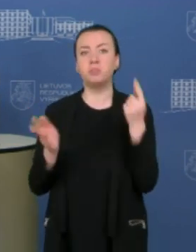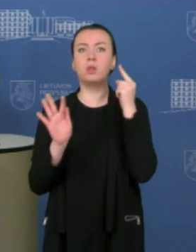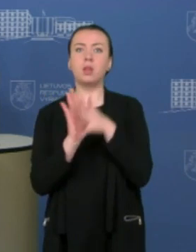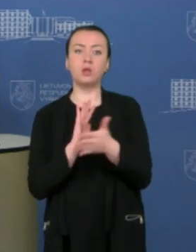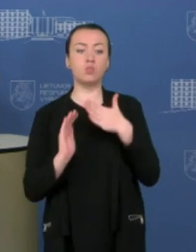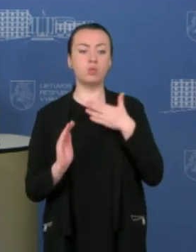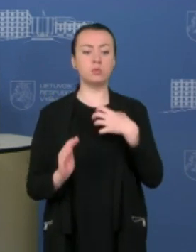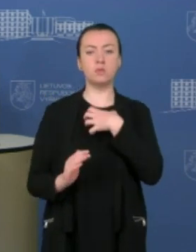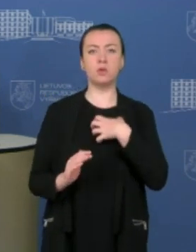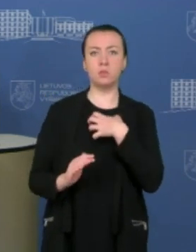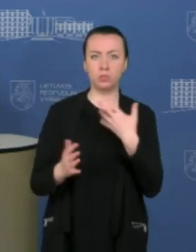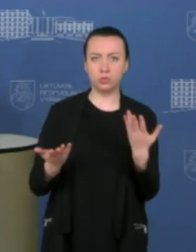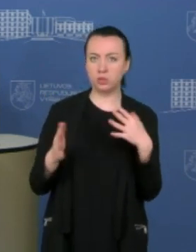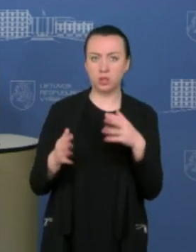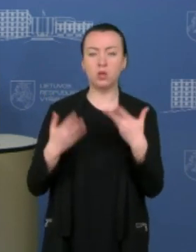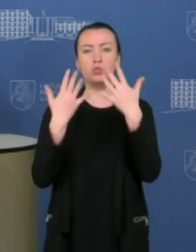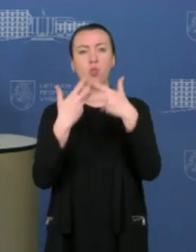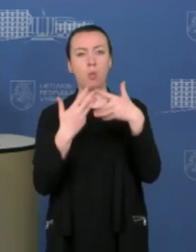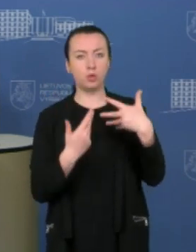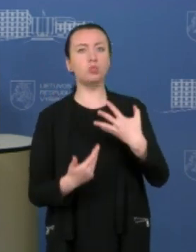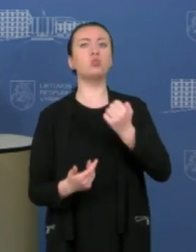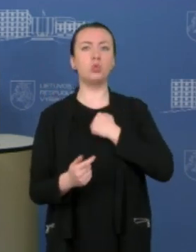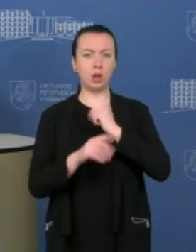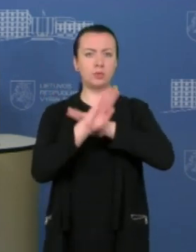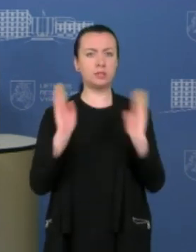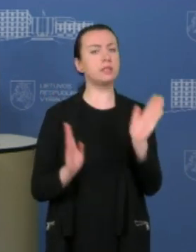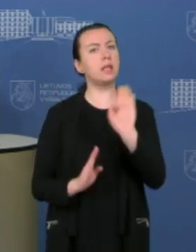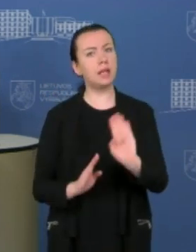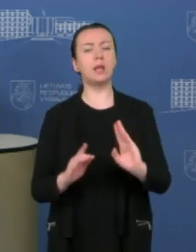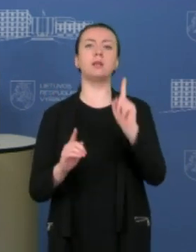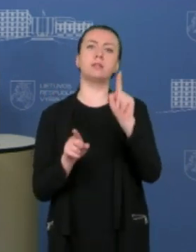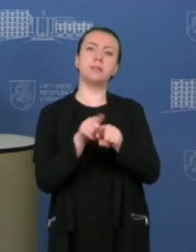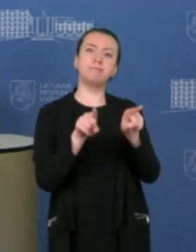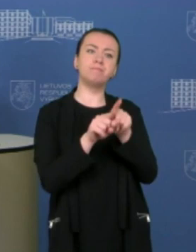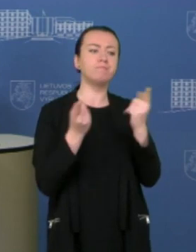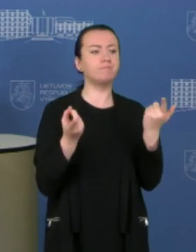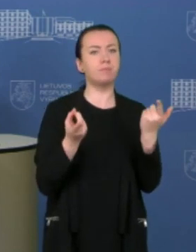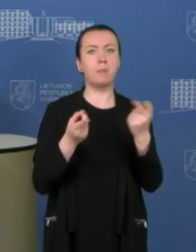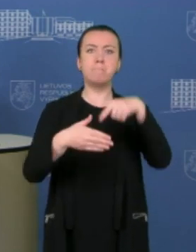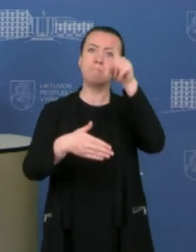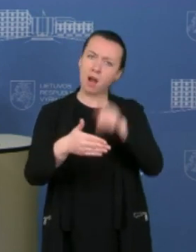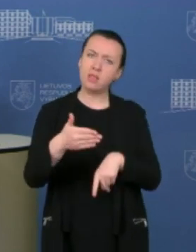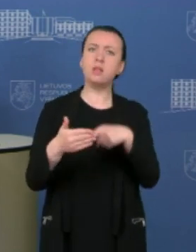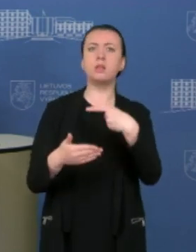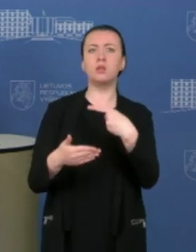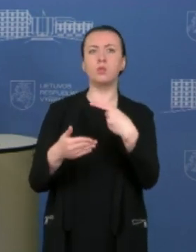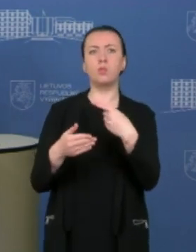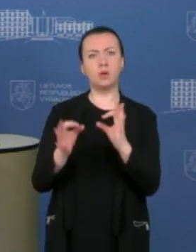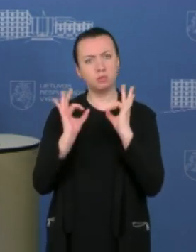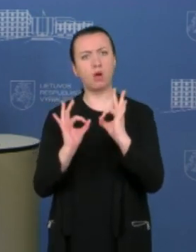mums yra svarbus ne tik duomenų turėjimas, bet ir jų patikimumas. Ir būtent mums reikia